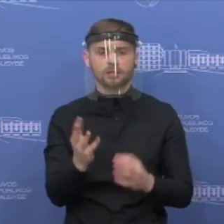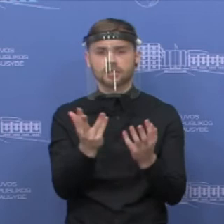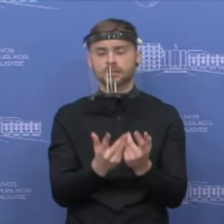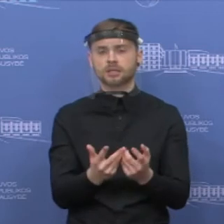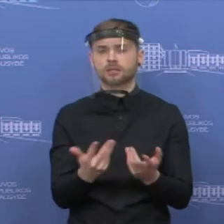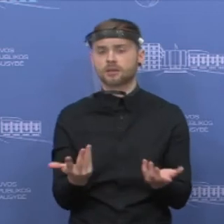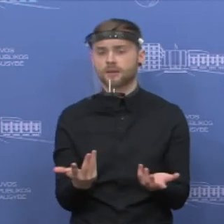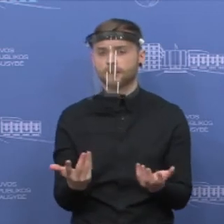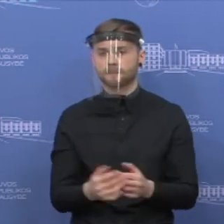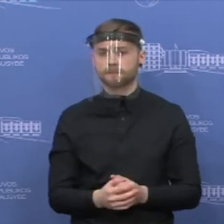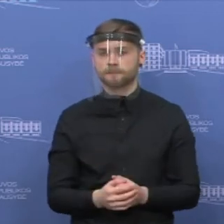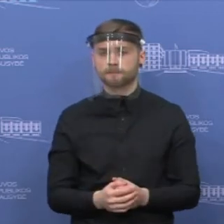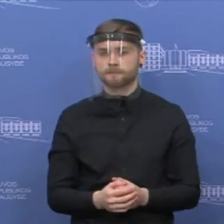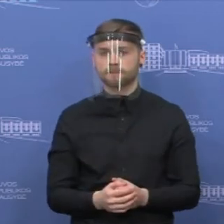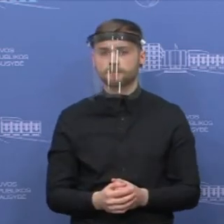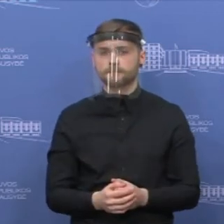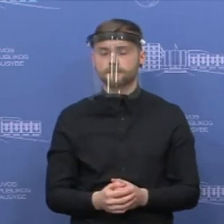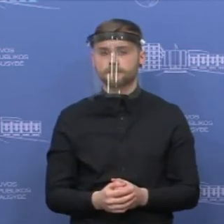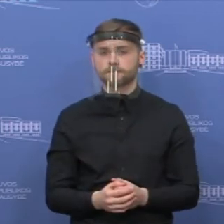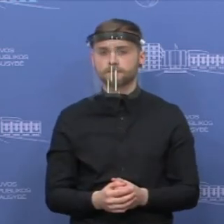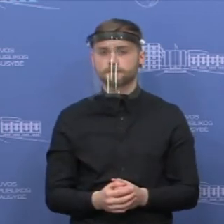kad pirmadienį netgi sumažėjo.